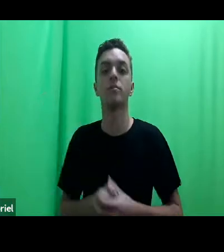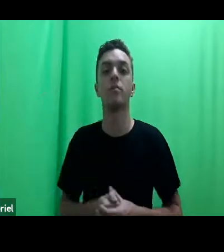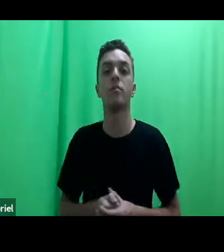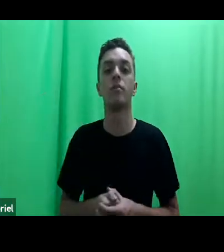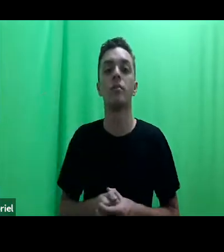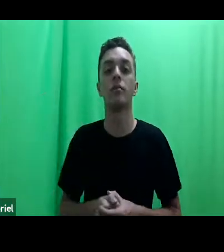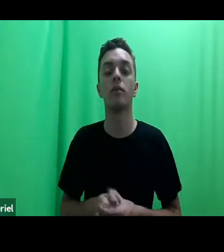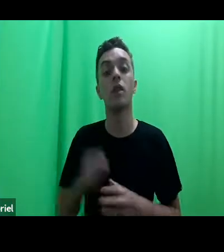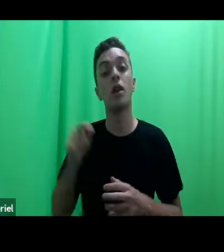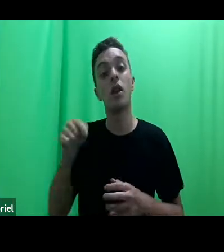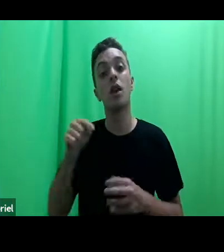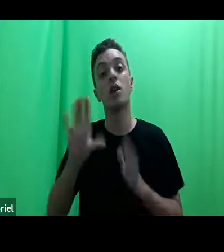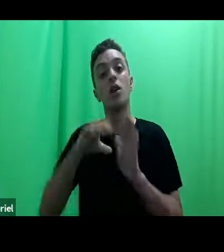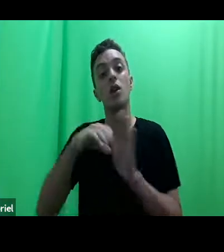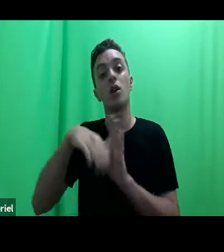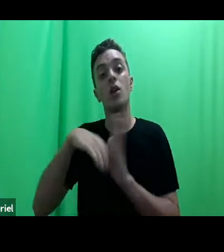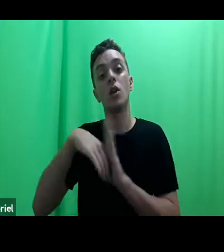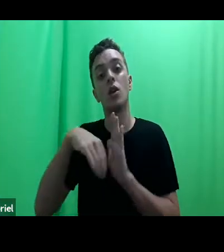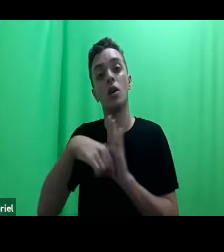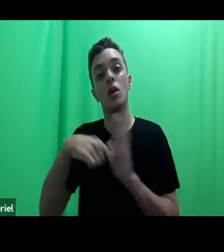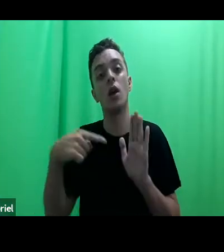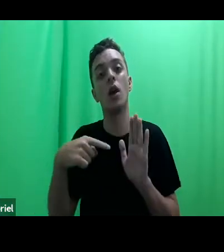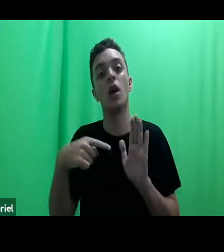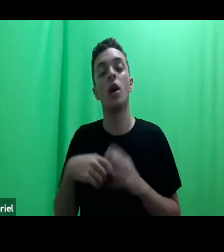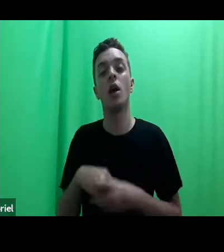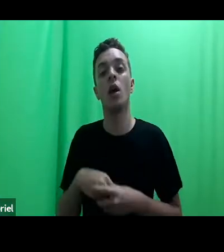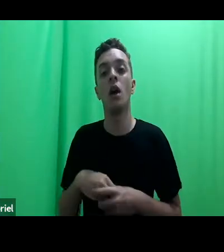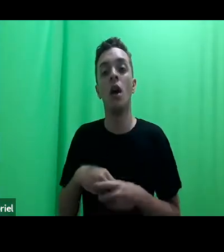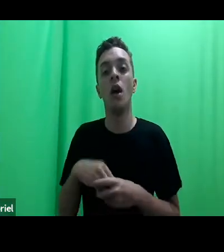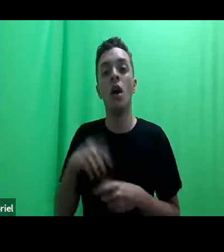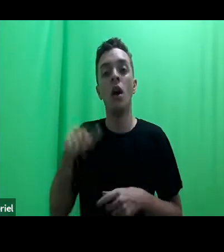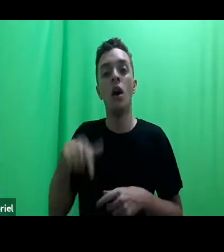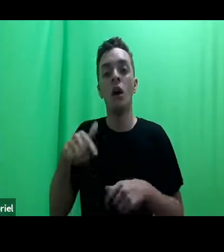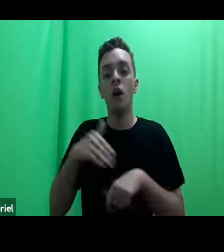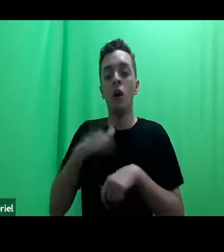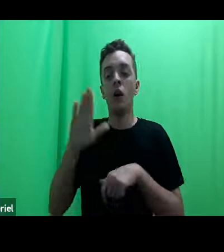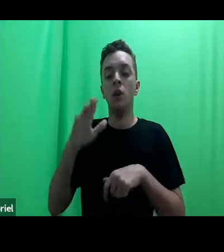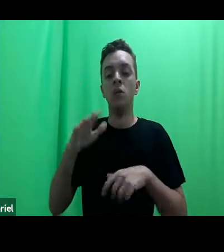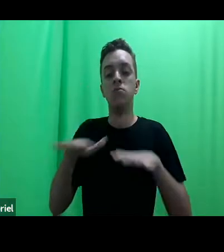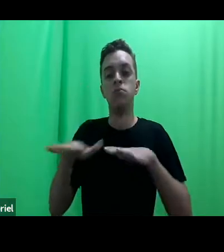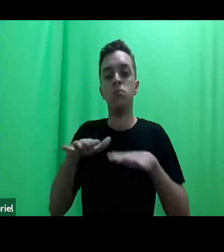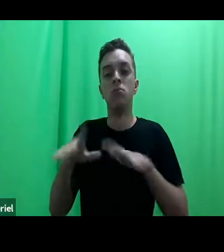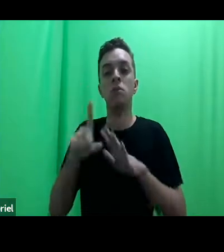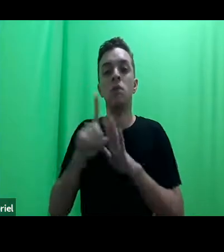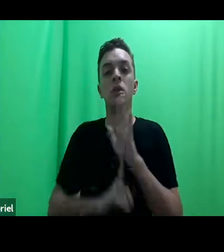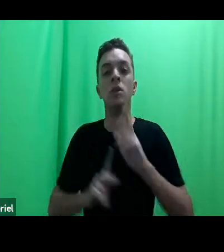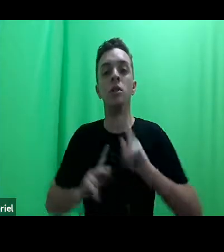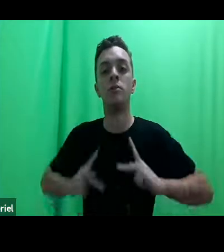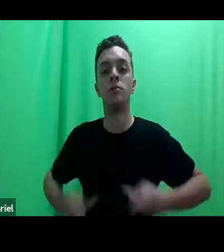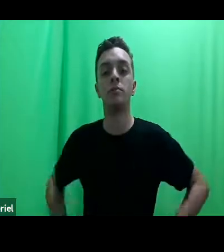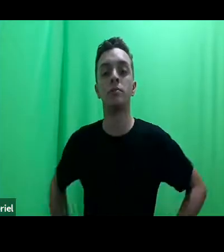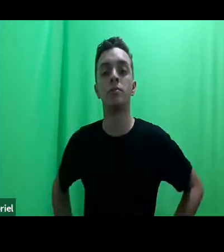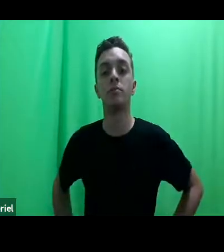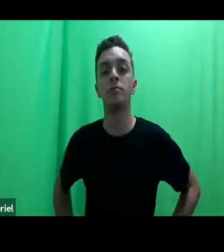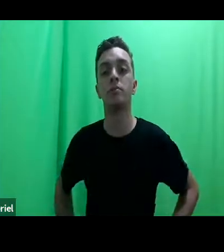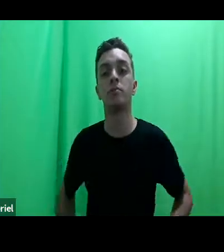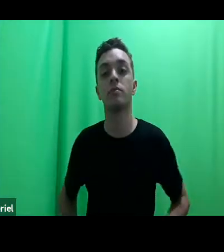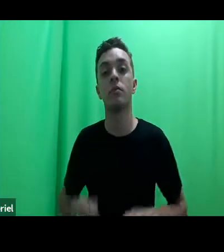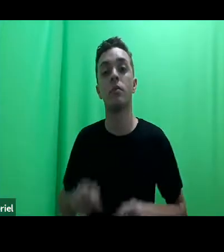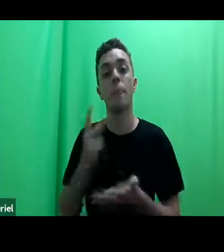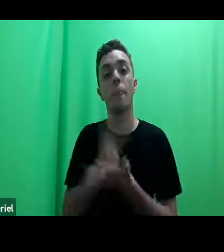mobiliza também os direitos humanos, mesmo que não seja